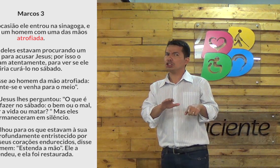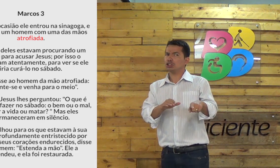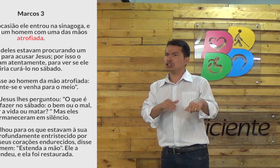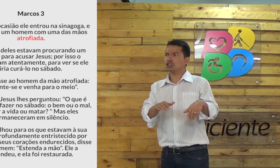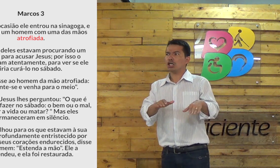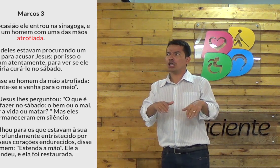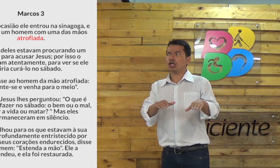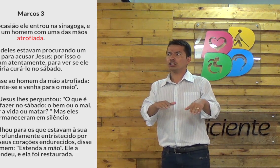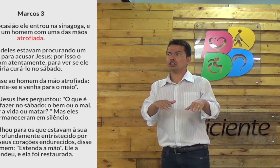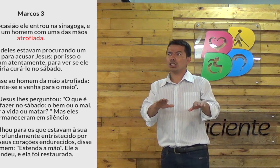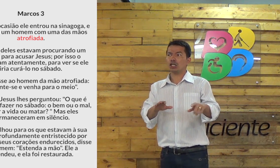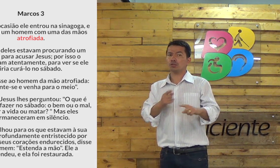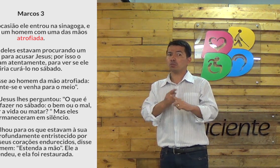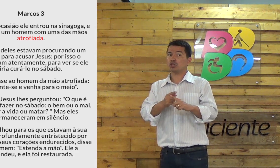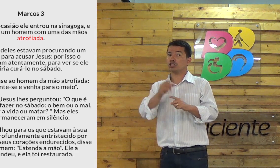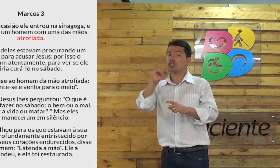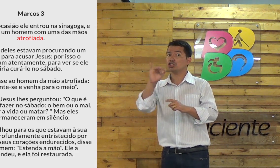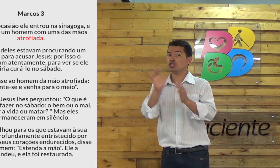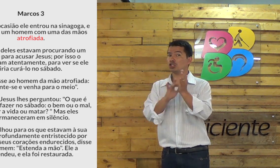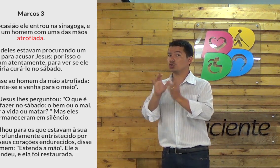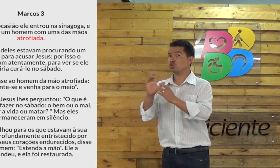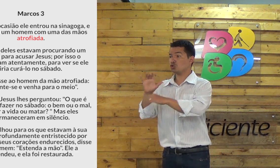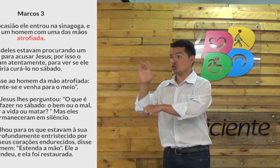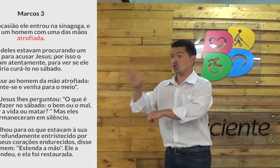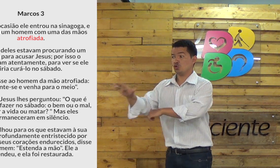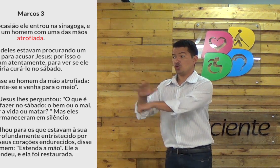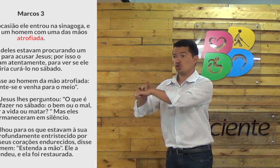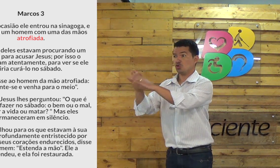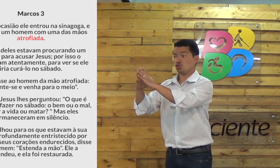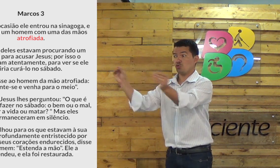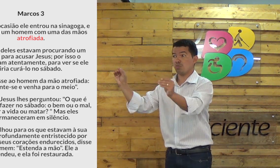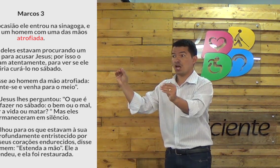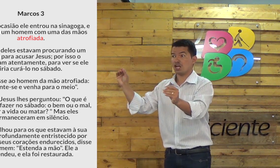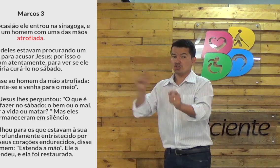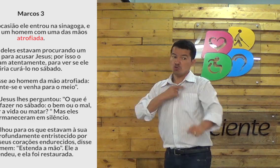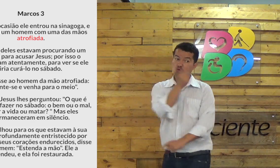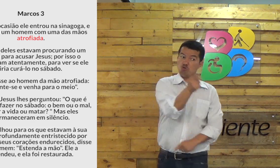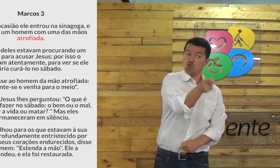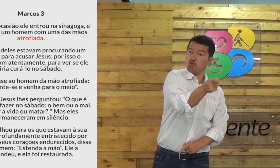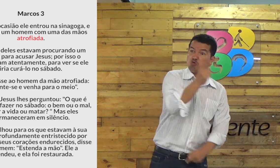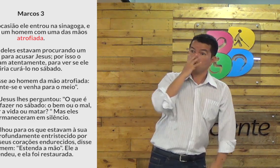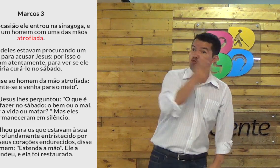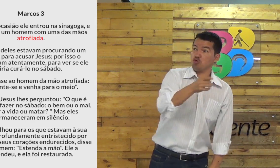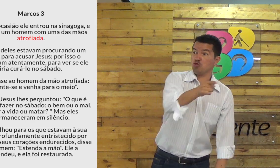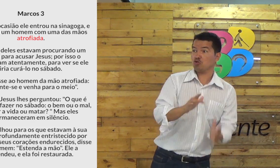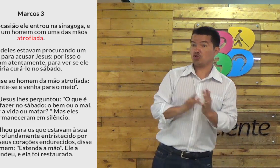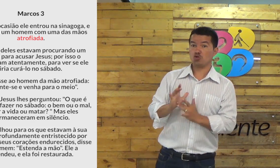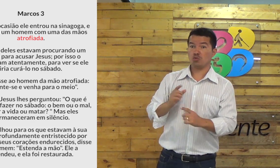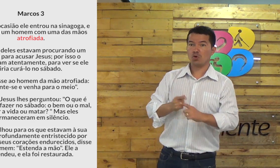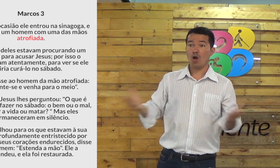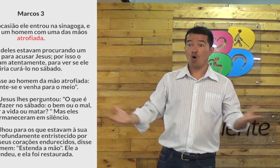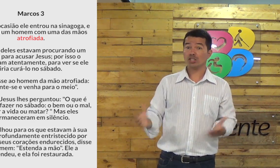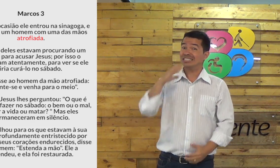Esse homem aí... Não sei não, hein? Porque... Se Jesus curar